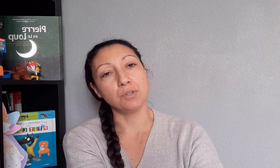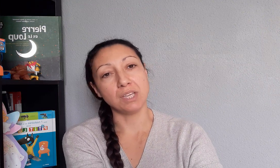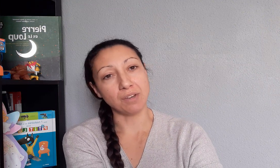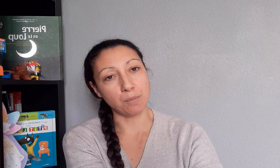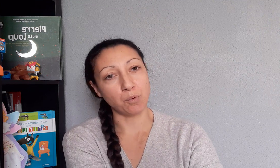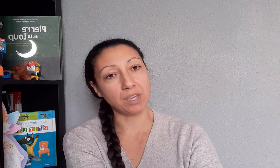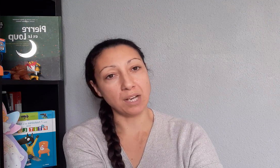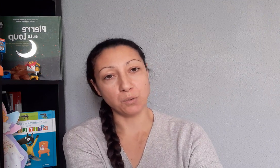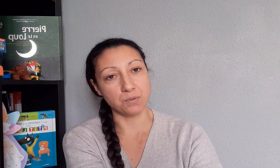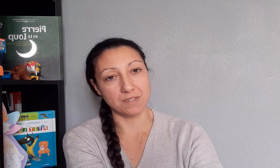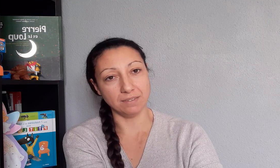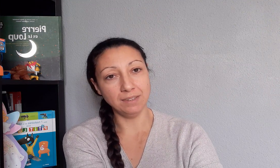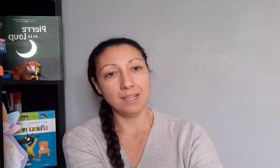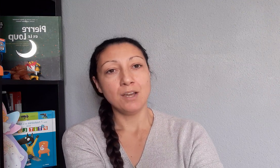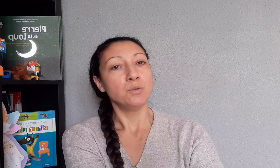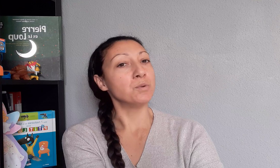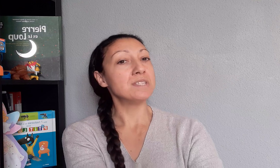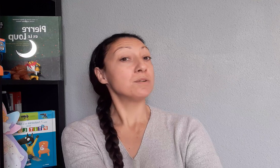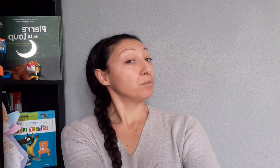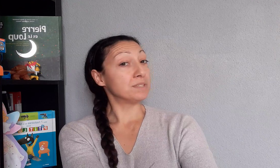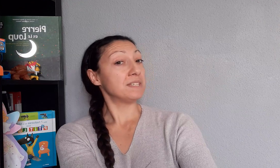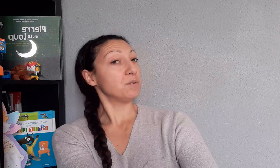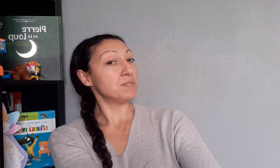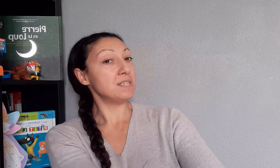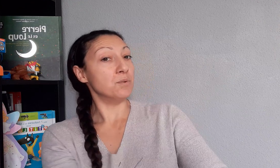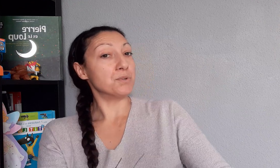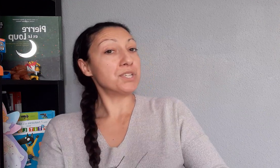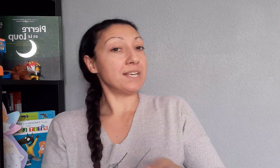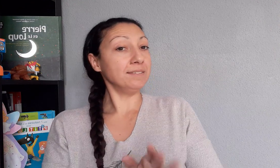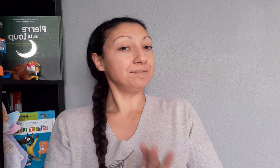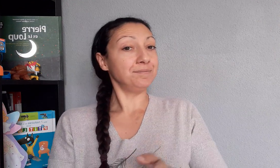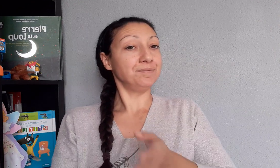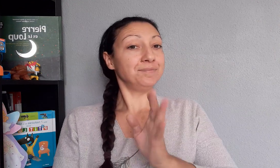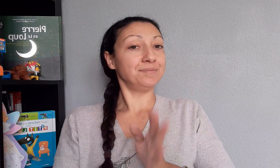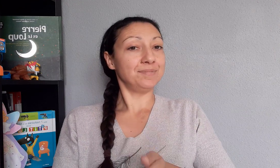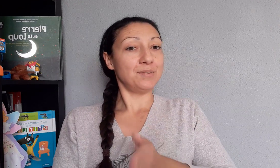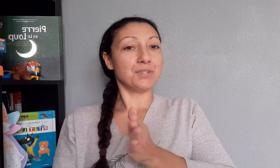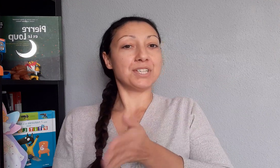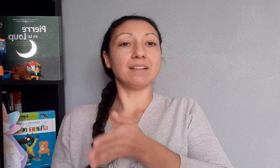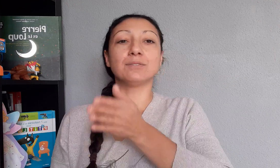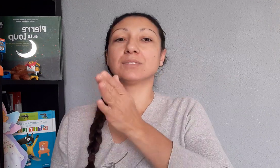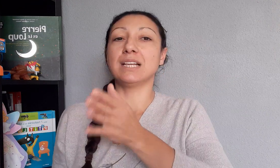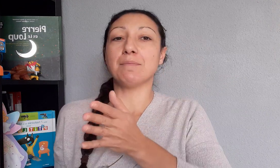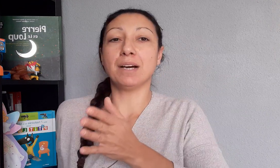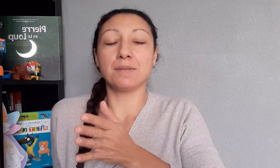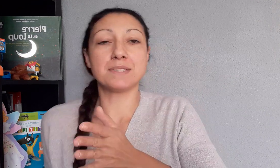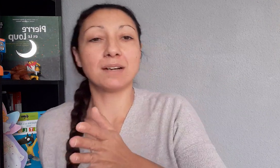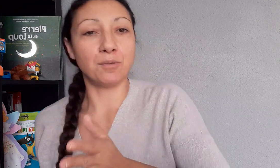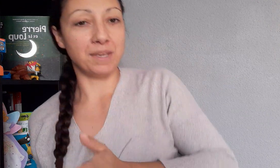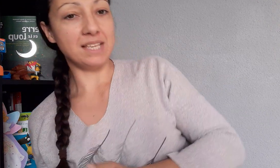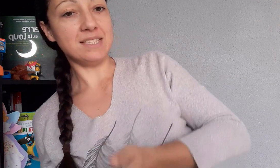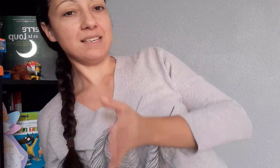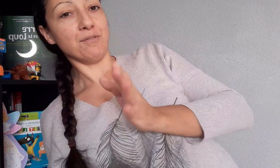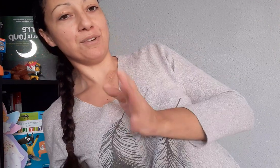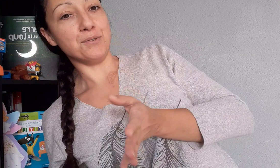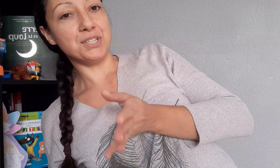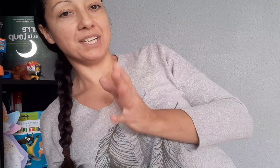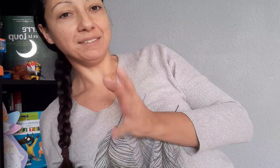donné vraiment quelques-uns. Nous ici, on signe aussi le chien. Le chien. Donc c'est la main comme ça qu'on met ici. On fait le chien.